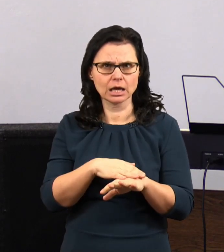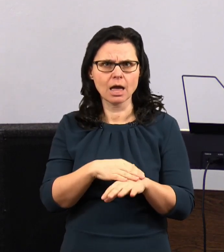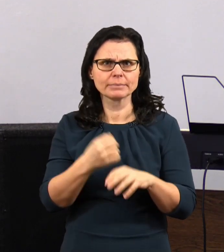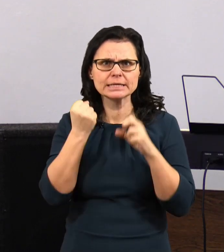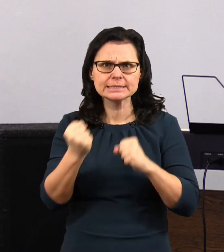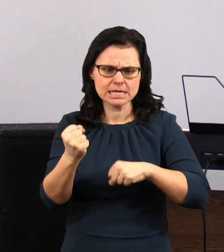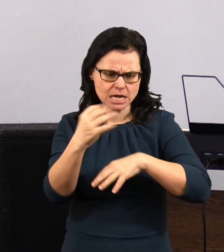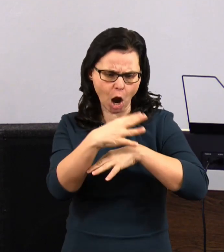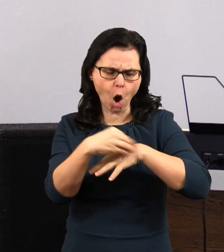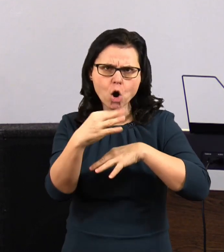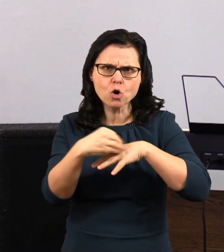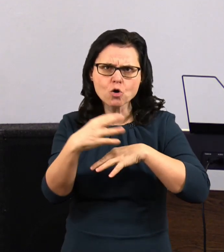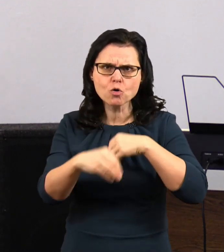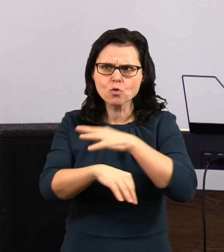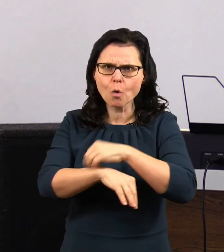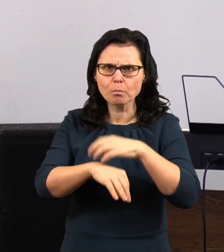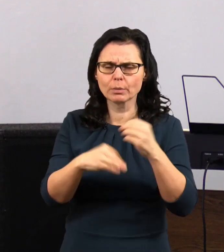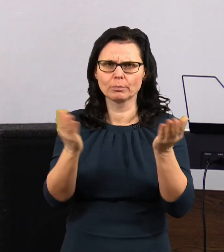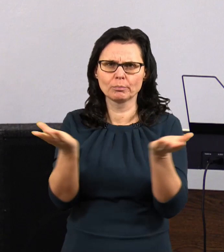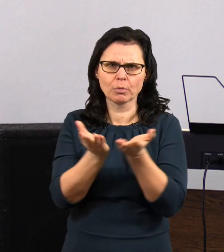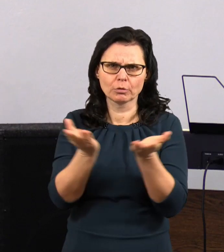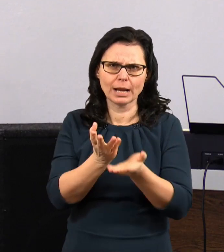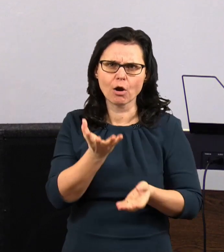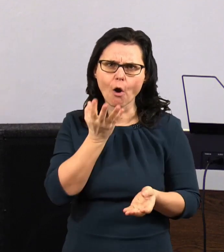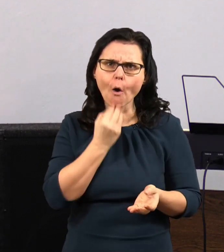chlupy. Byl ochlupen jak nějaký opičák.